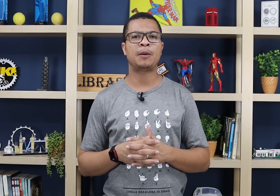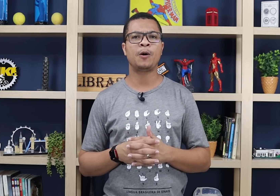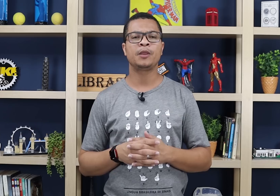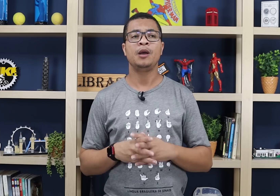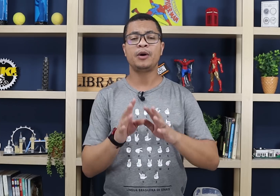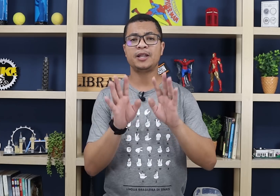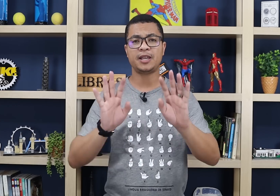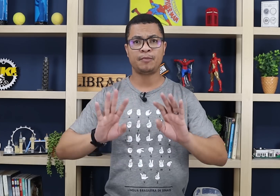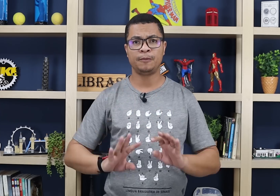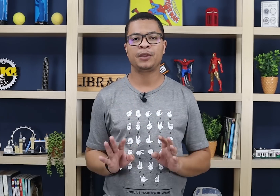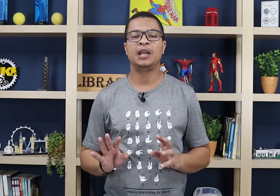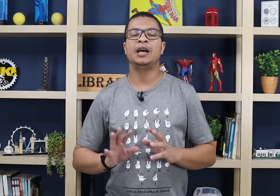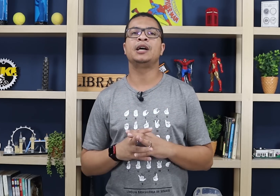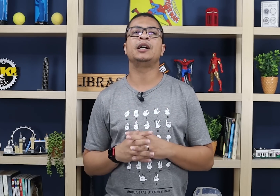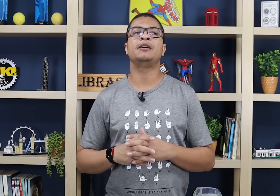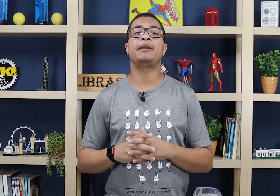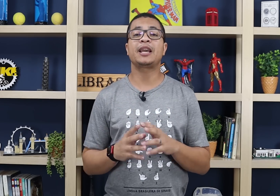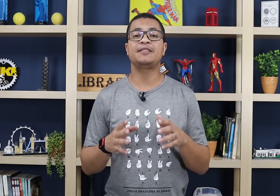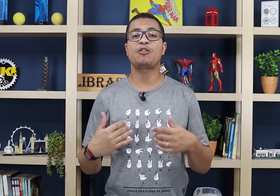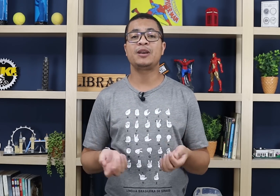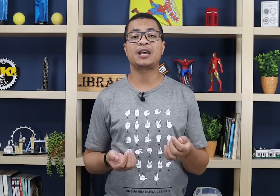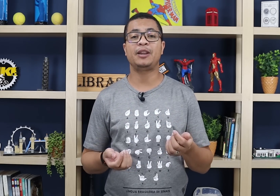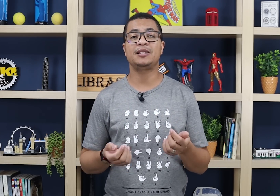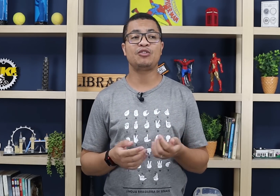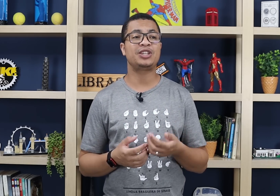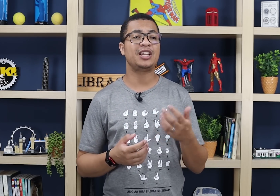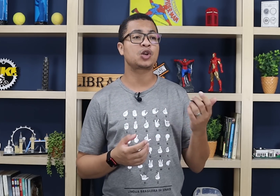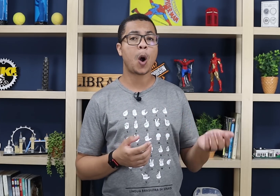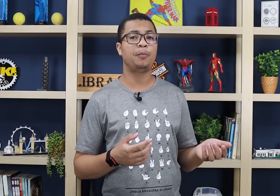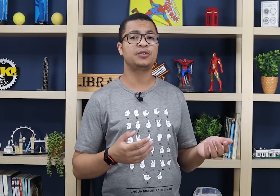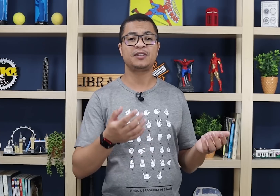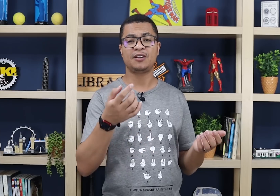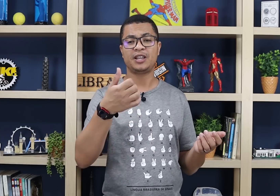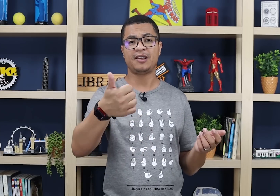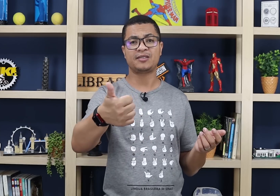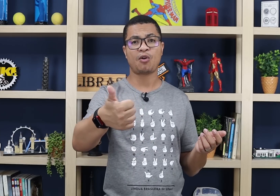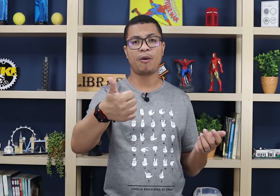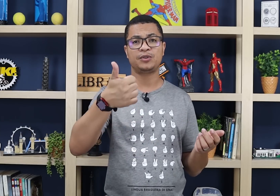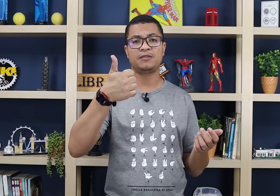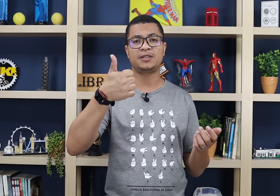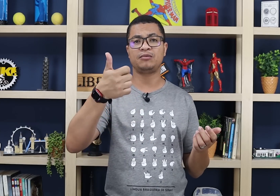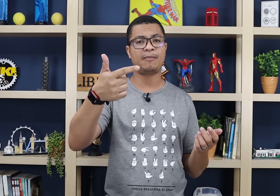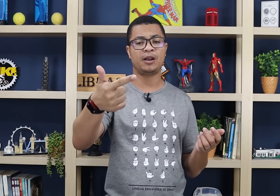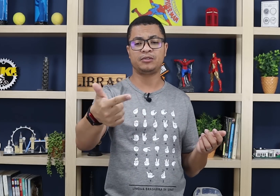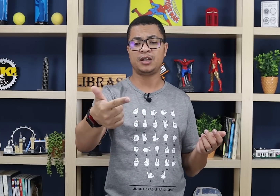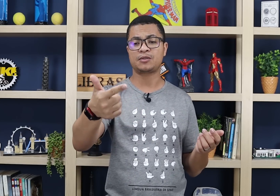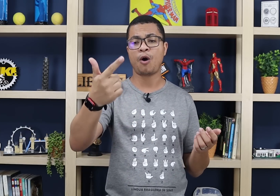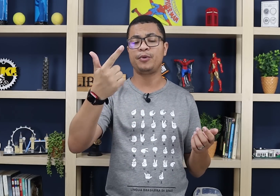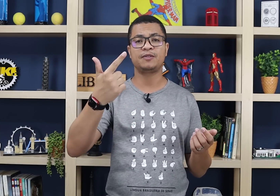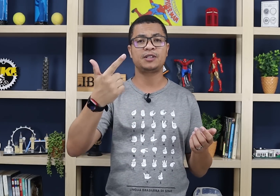tá bom? Por exemplo, pra que que você vai começar a aprender sinal de telescópio se você não tem telescópio, se você não trabalha com telescópio, se você